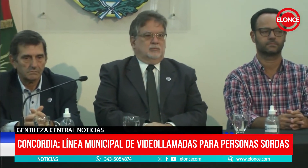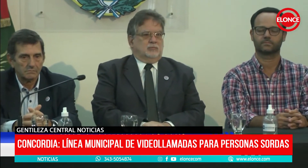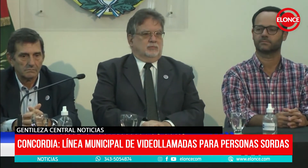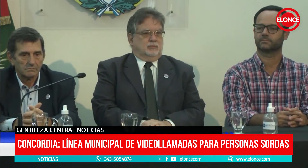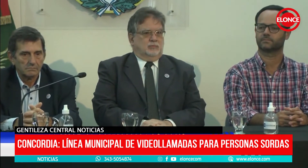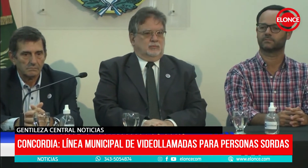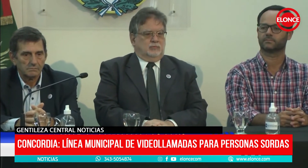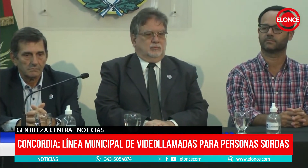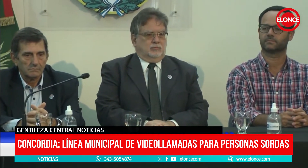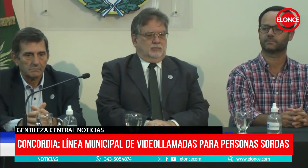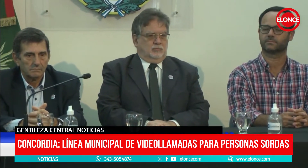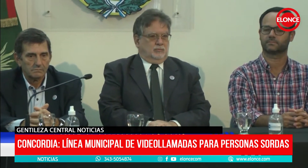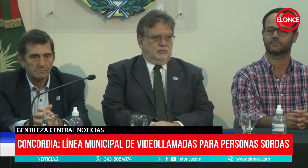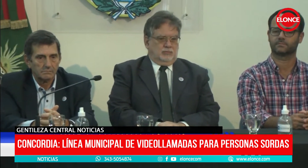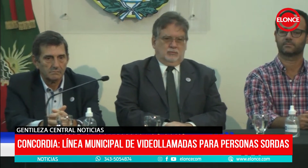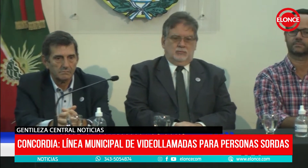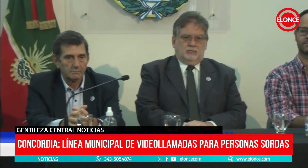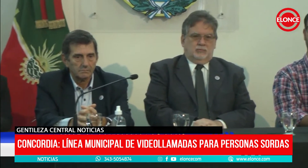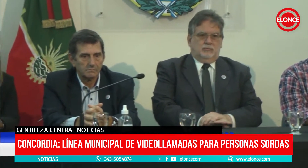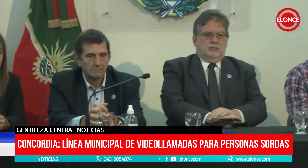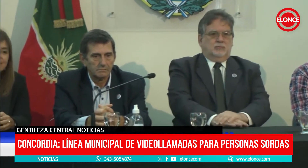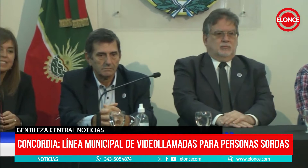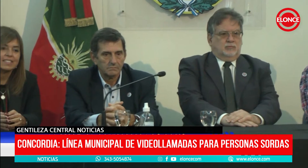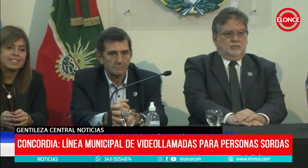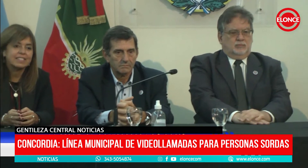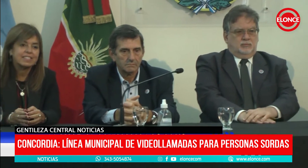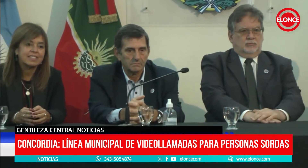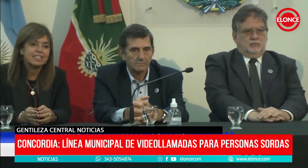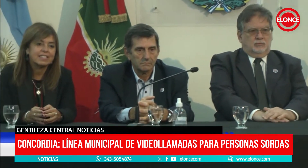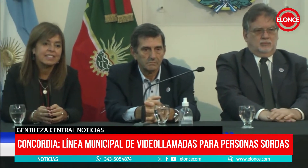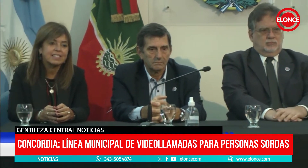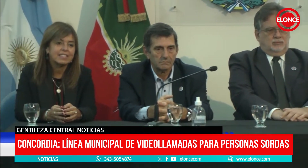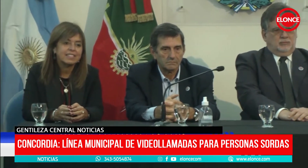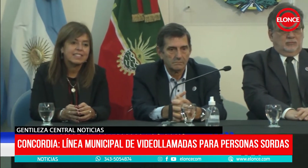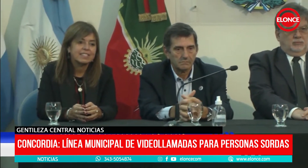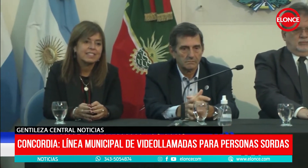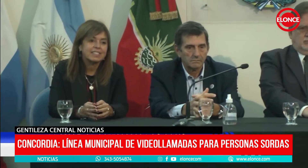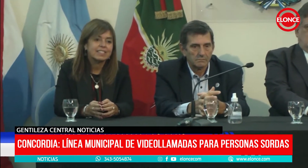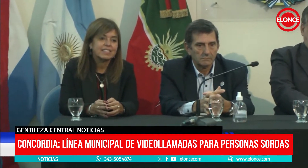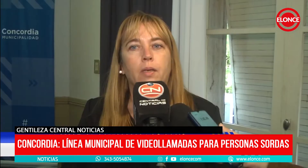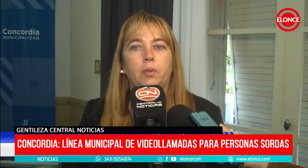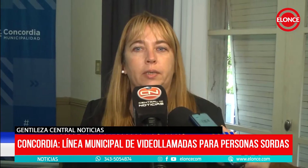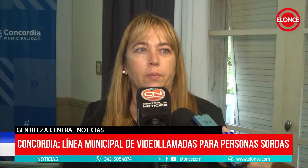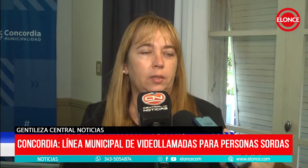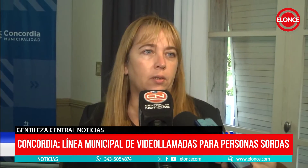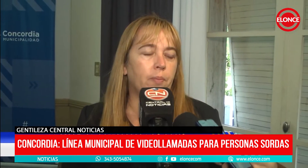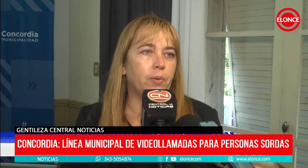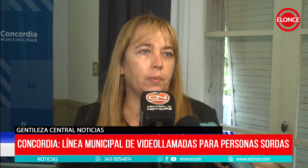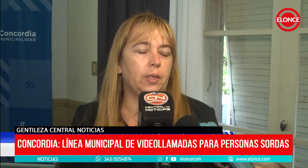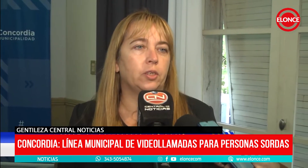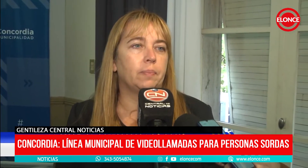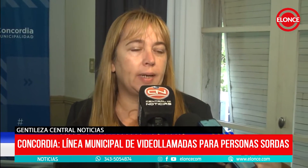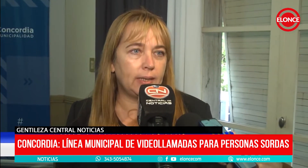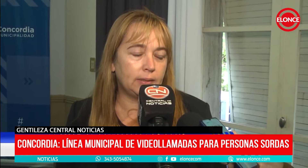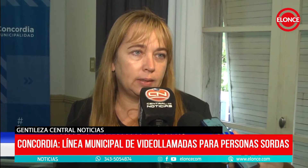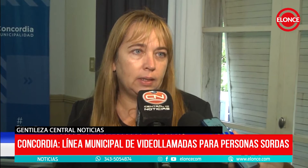resaltar que esto va a estar las 24 horas y todos los días justamente para que esto tenga una comunicación permanente. Bueno, el servicio es